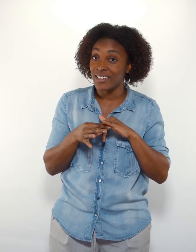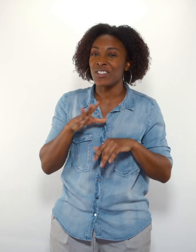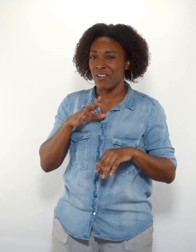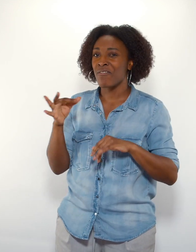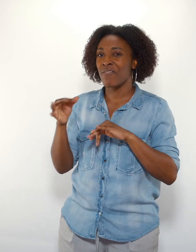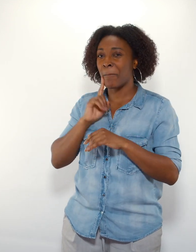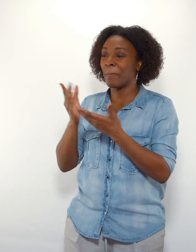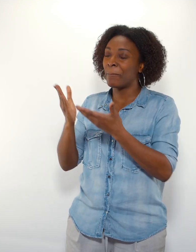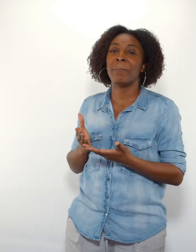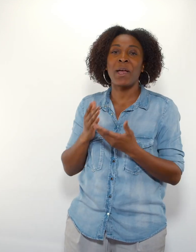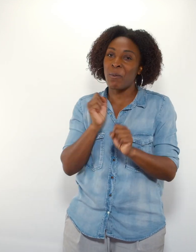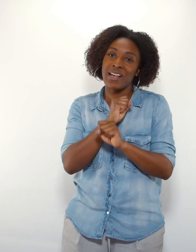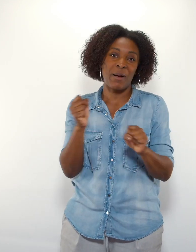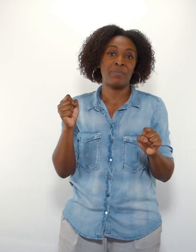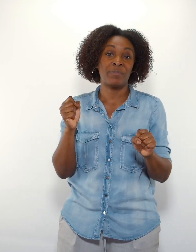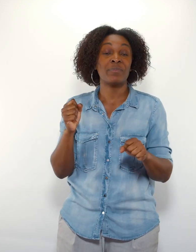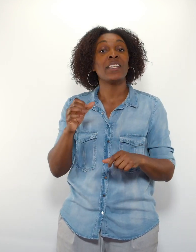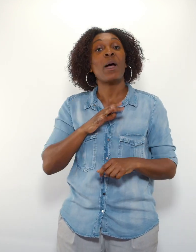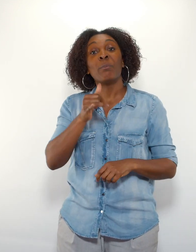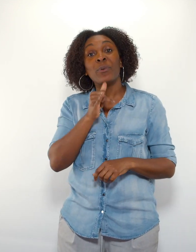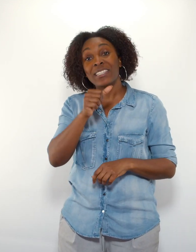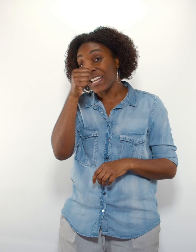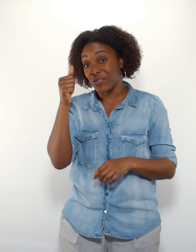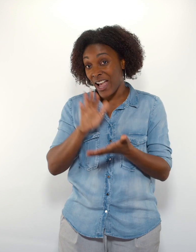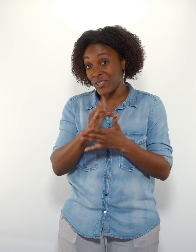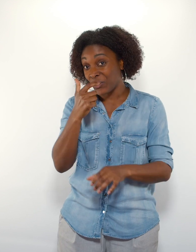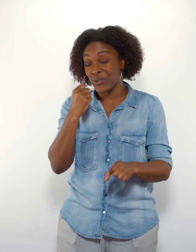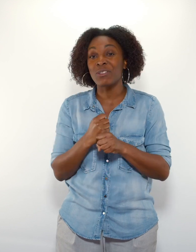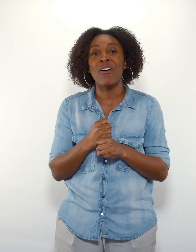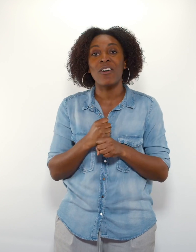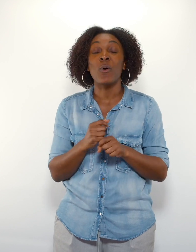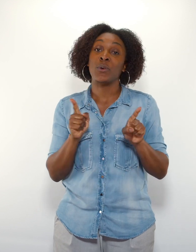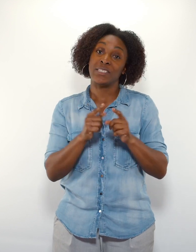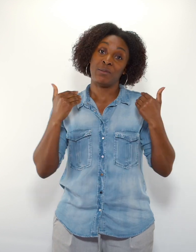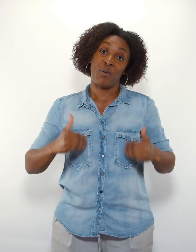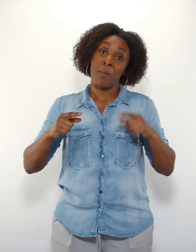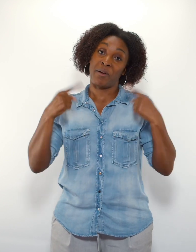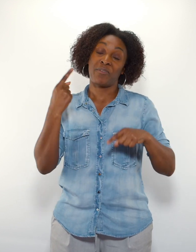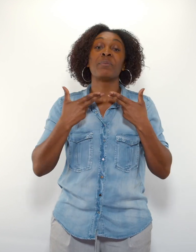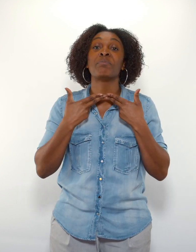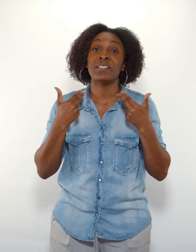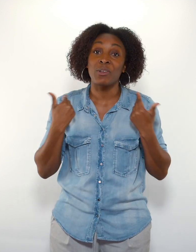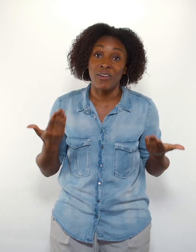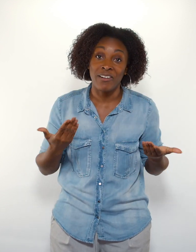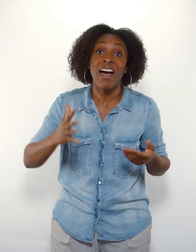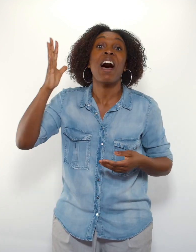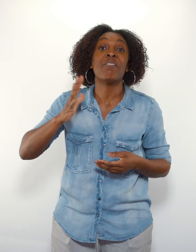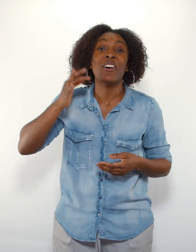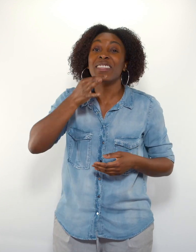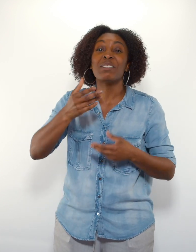une femme exceptionnelle. Nous avons un petit garçon de deux ans et je suis également pasteur. Moi qui disais autrefois que les pasteurs